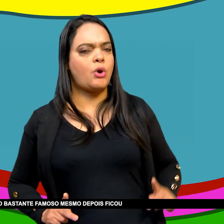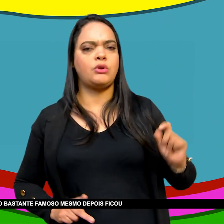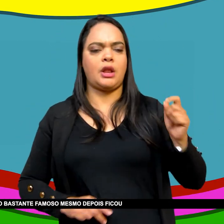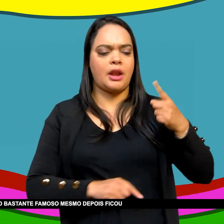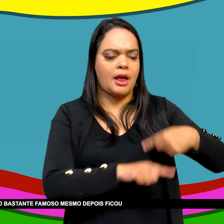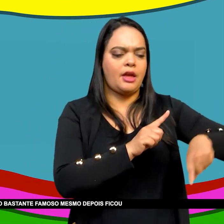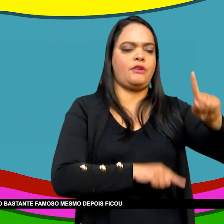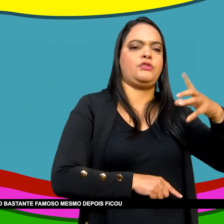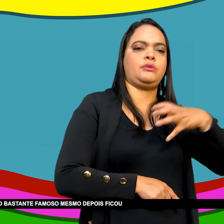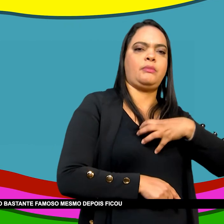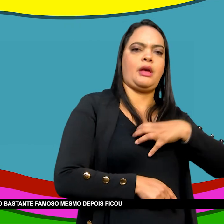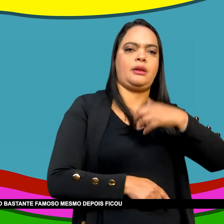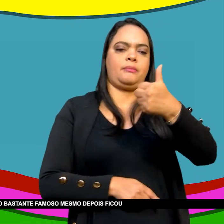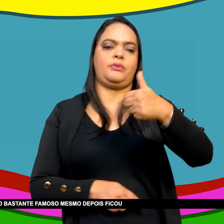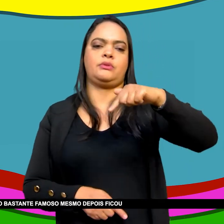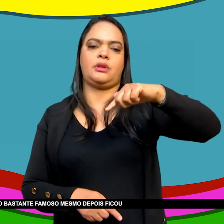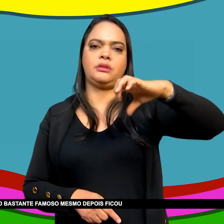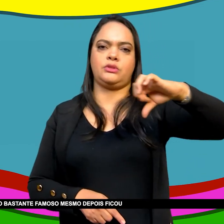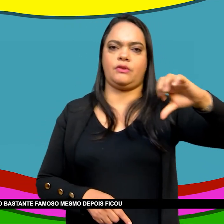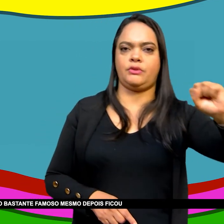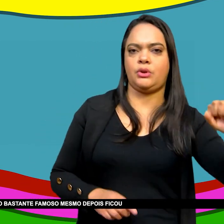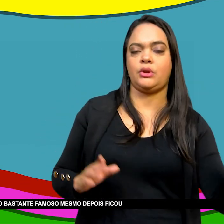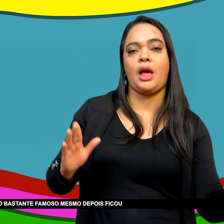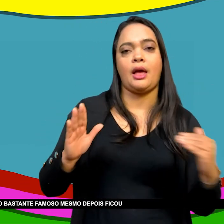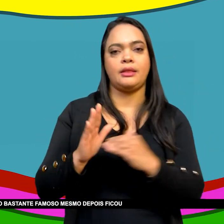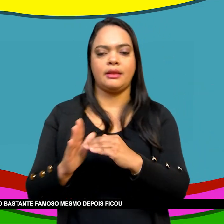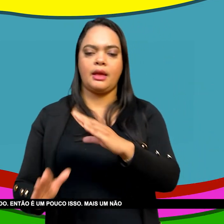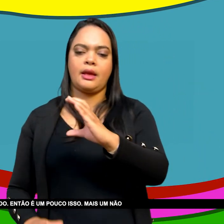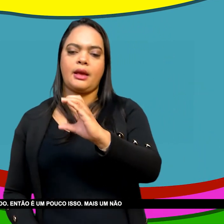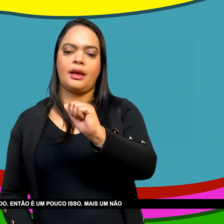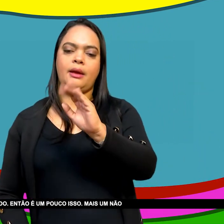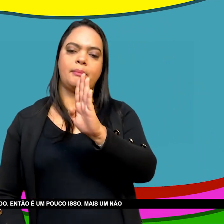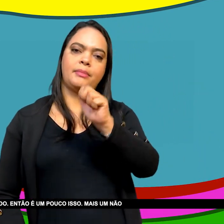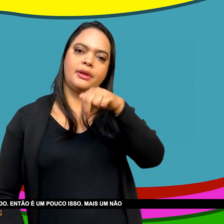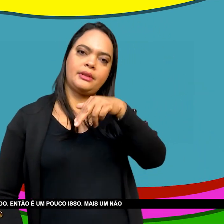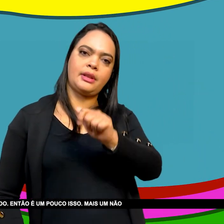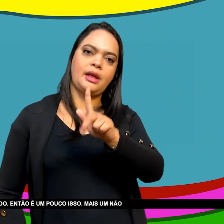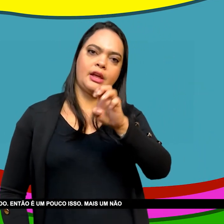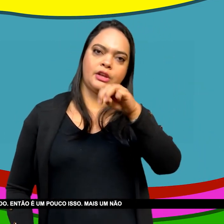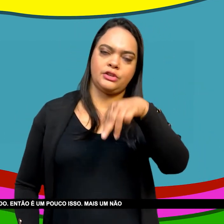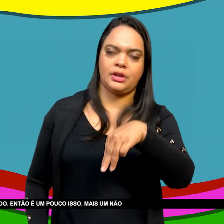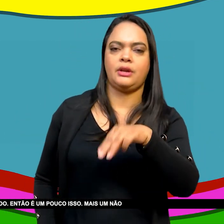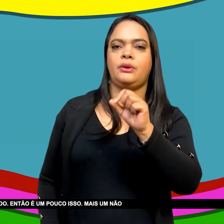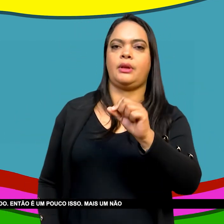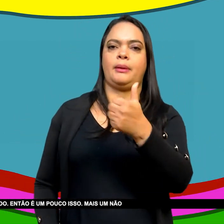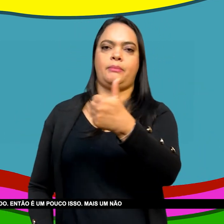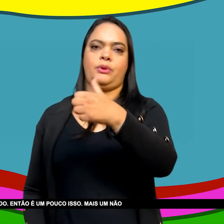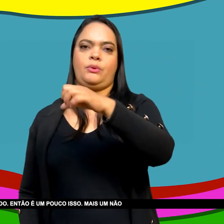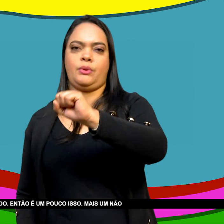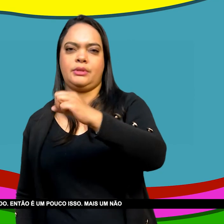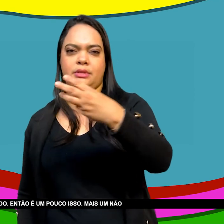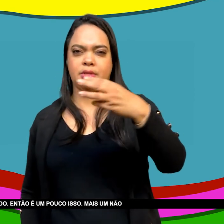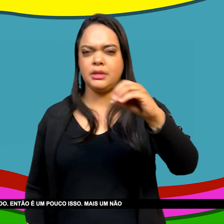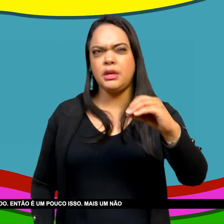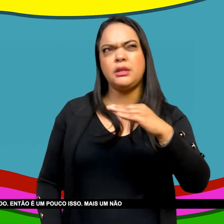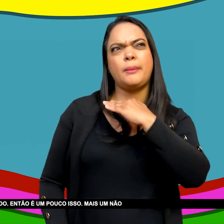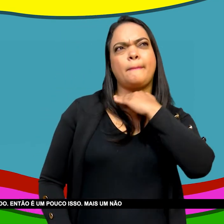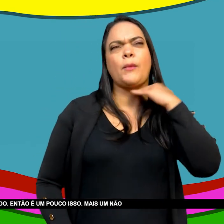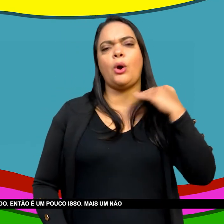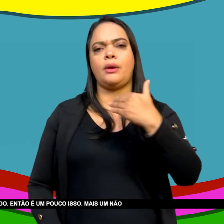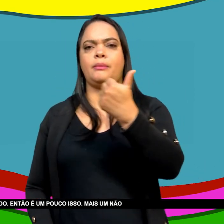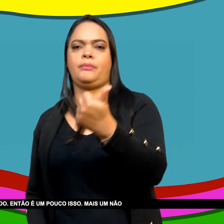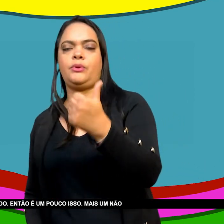Na época dele Era muito famoso Bastante famoso E depois ficou desconhecido Ou quase desconhecido Pouco conhecido